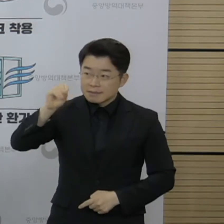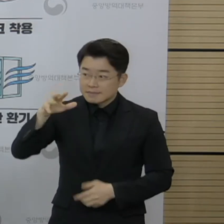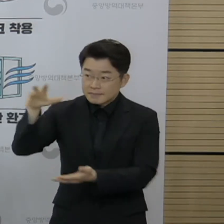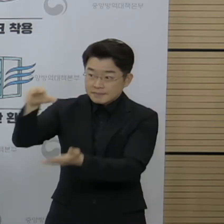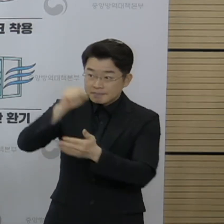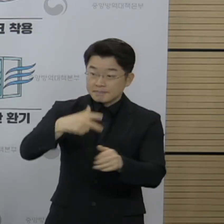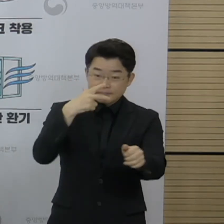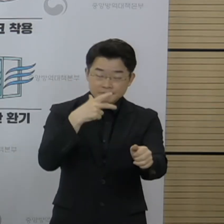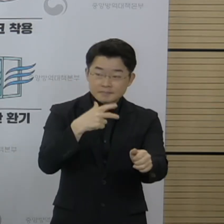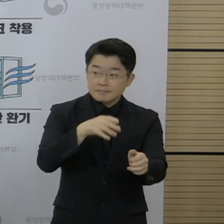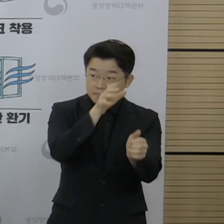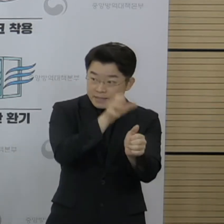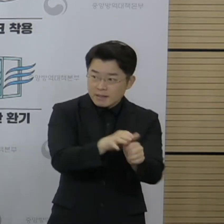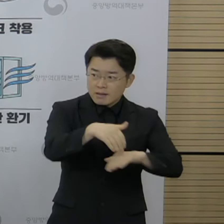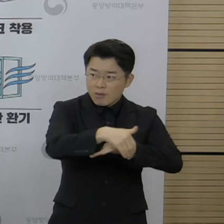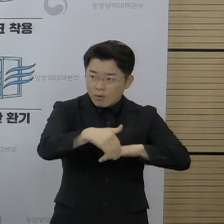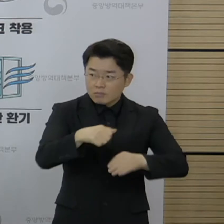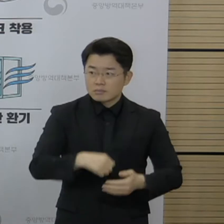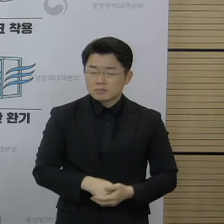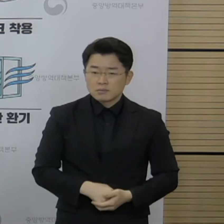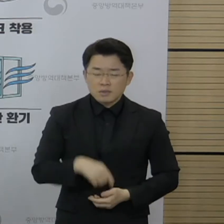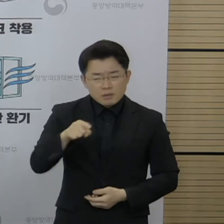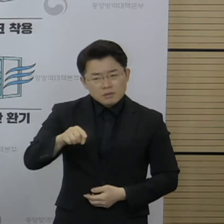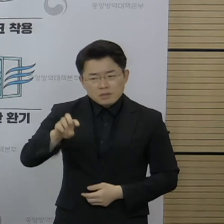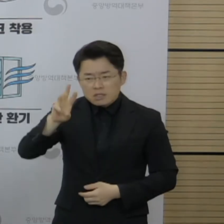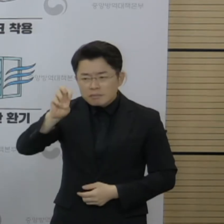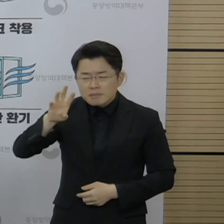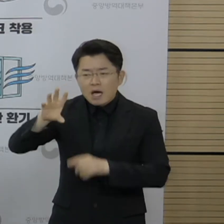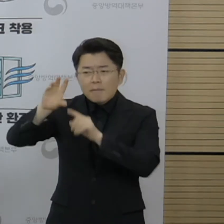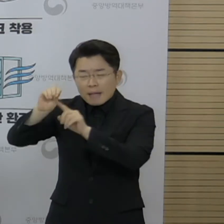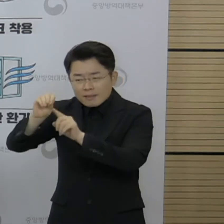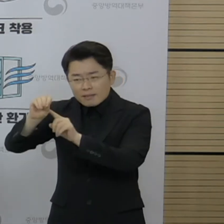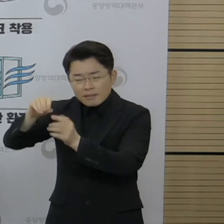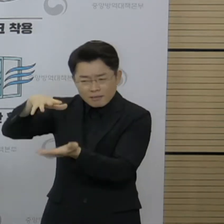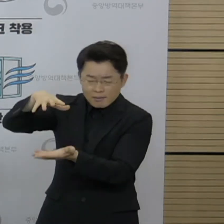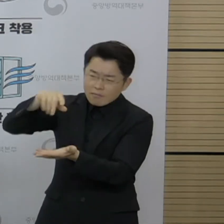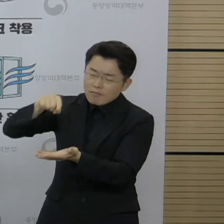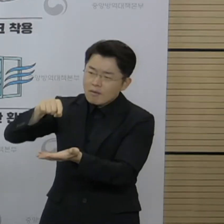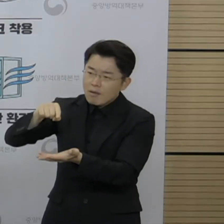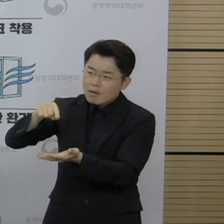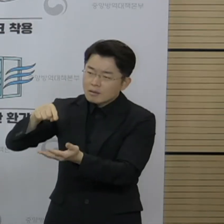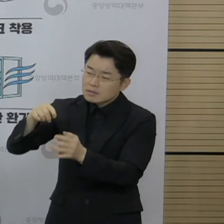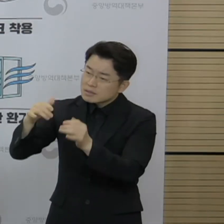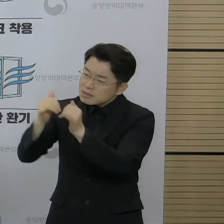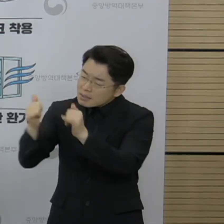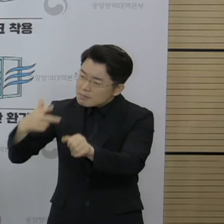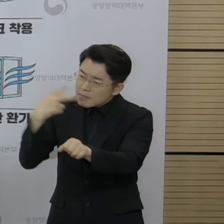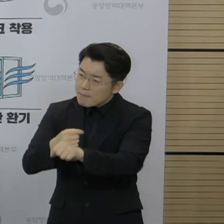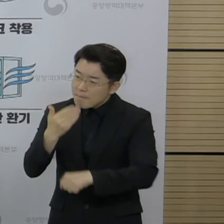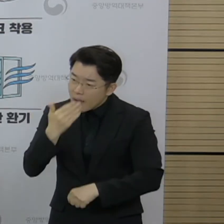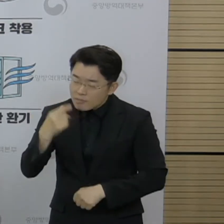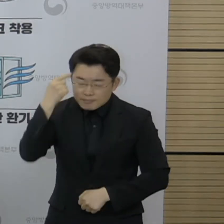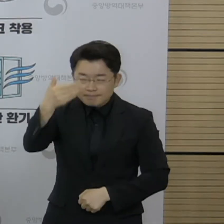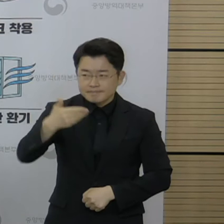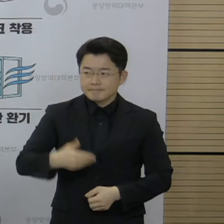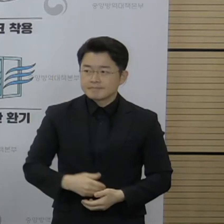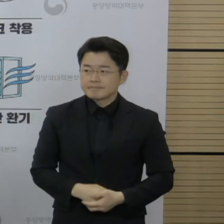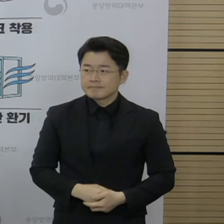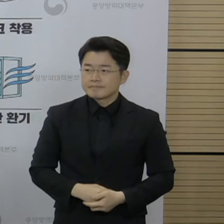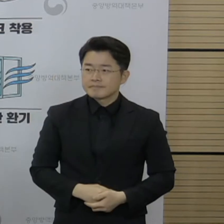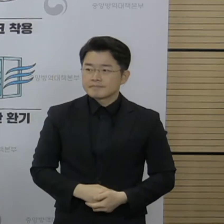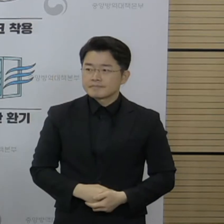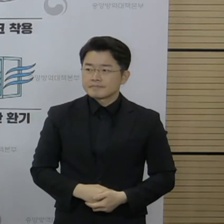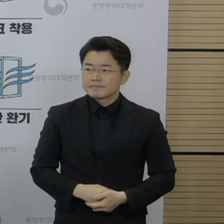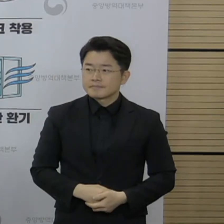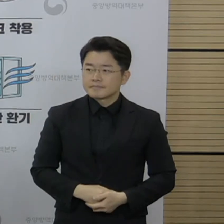34만 회분인지 명분인지 확인해 달라고 했습니다. 현재 그 70만 회분 확정된